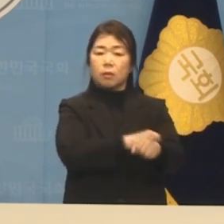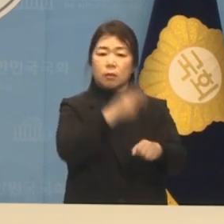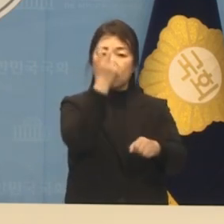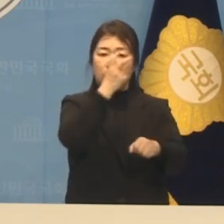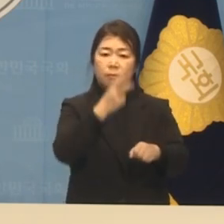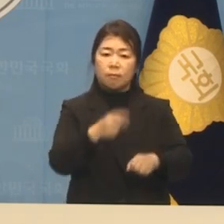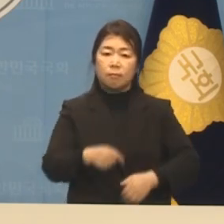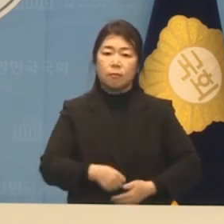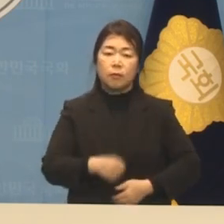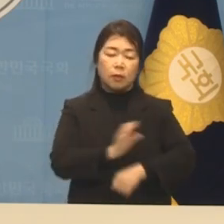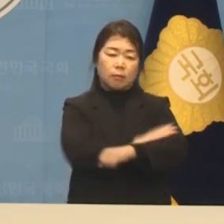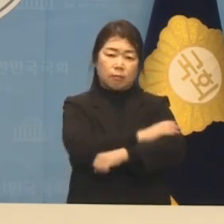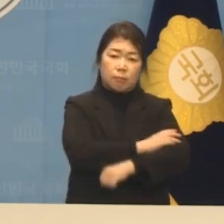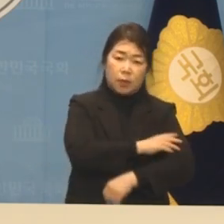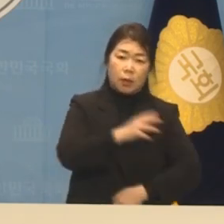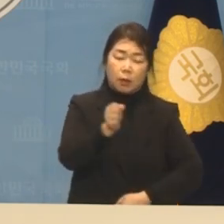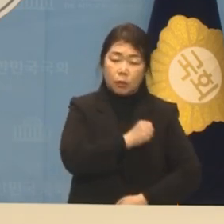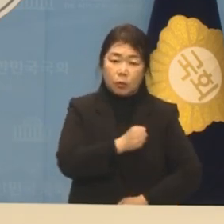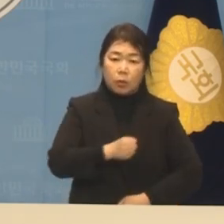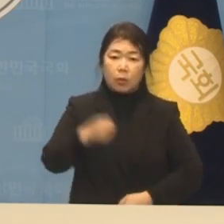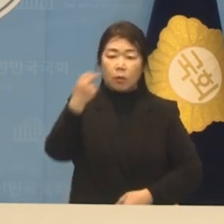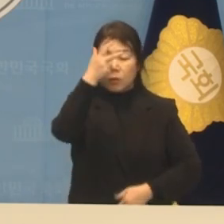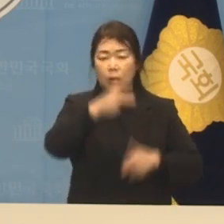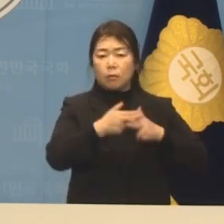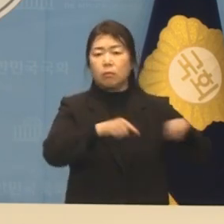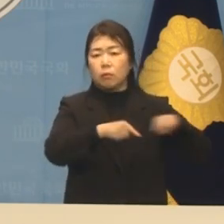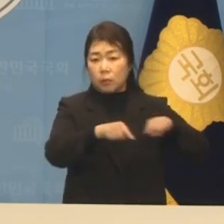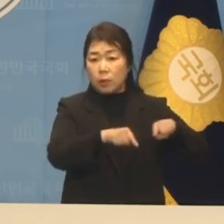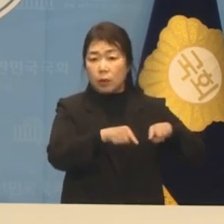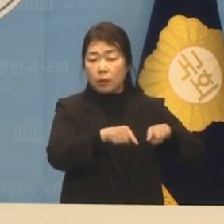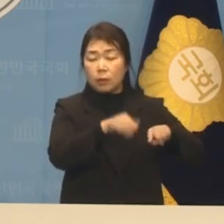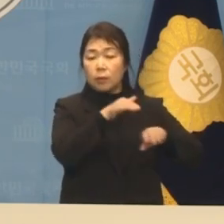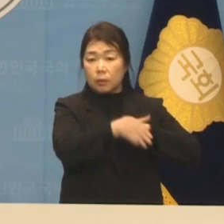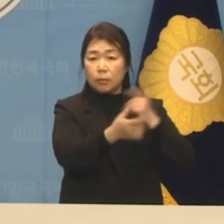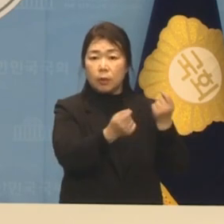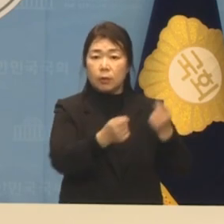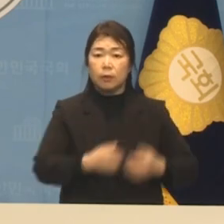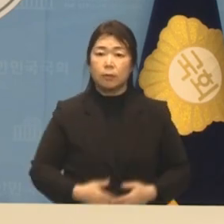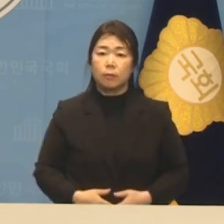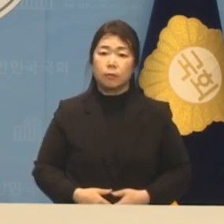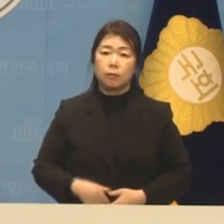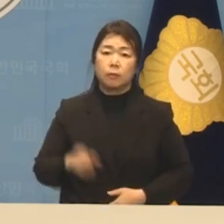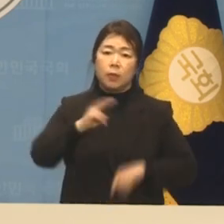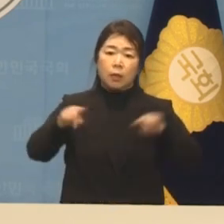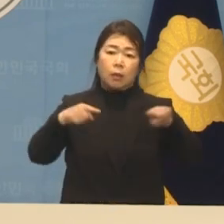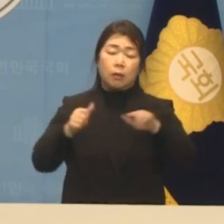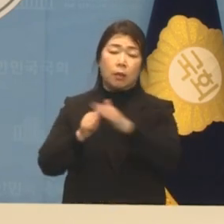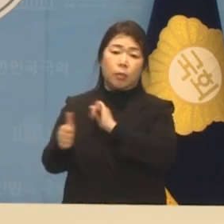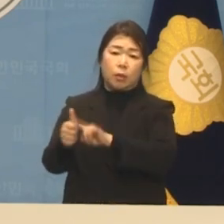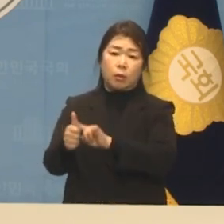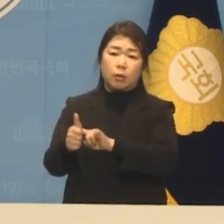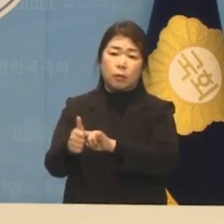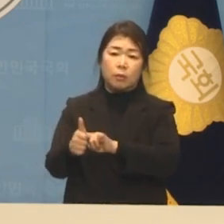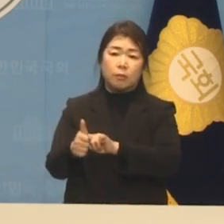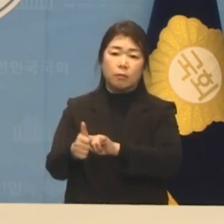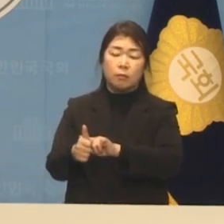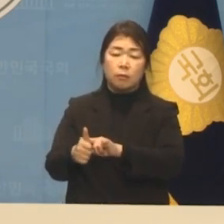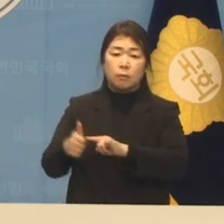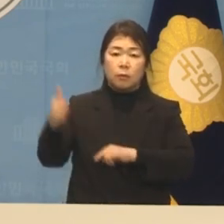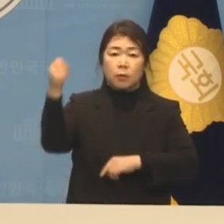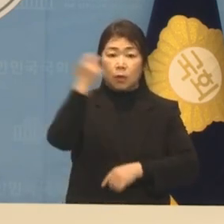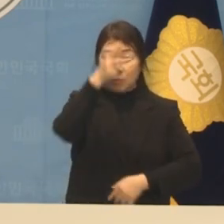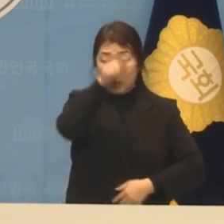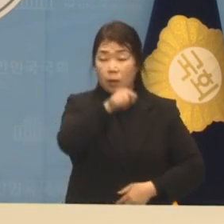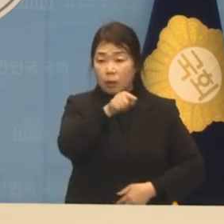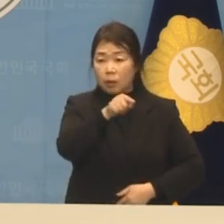야만의 검찰 독재 정권입니다. 야당 대표를 편파적인 검찰을 통해